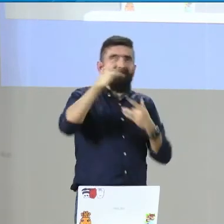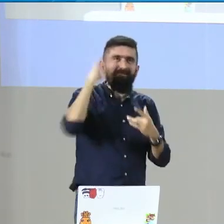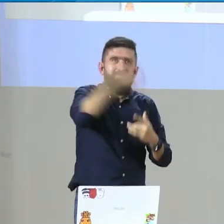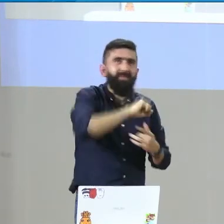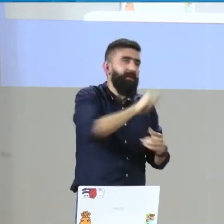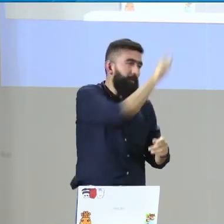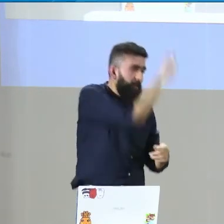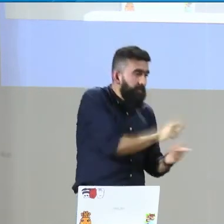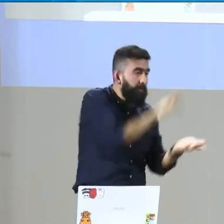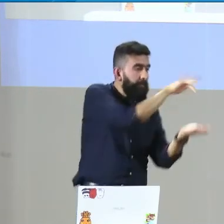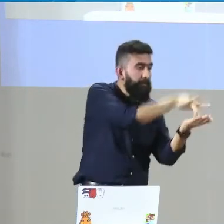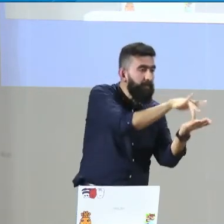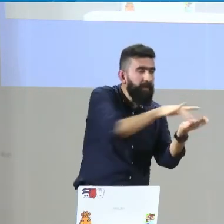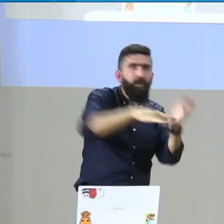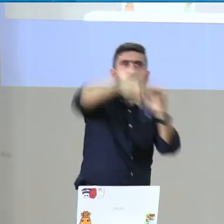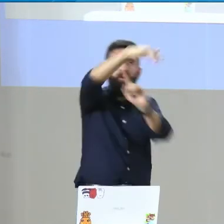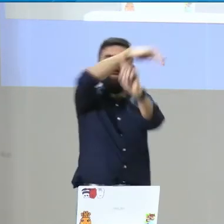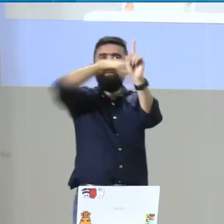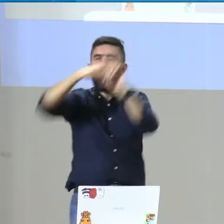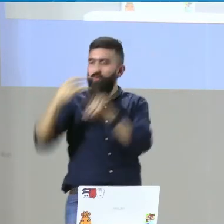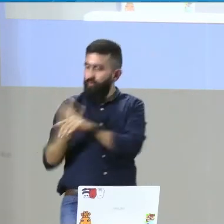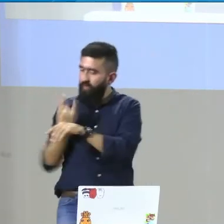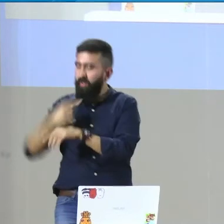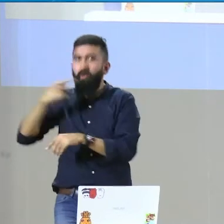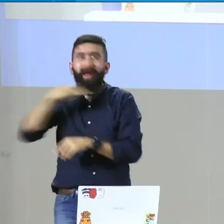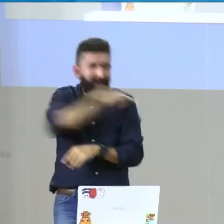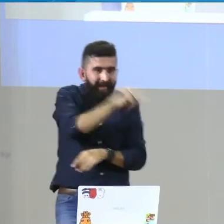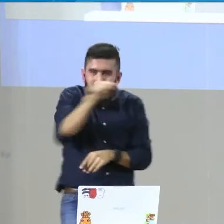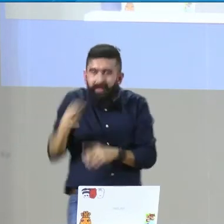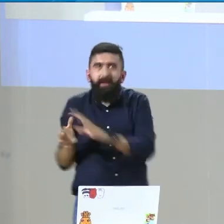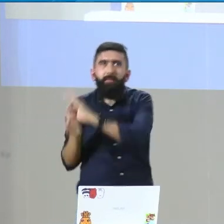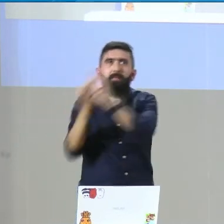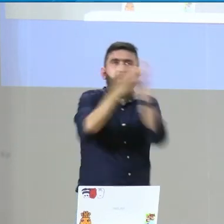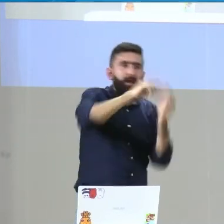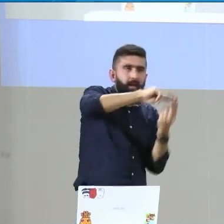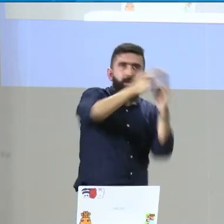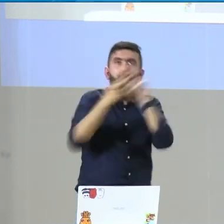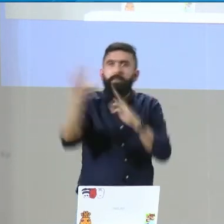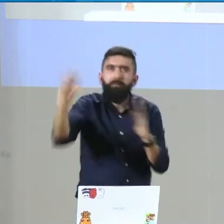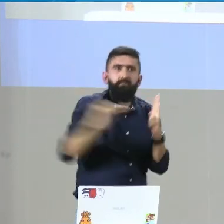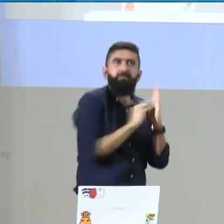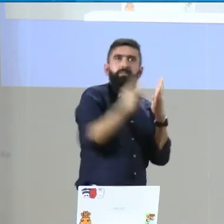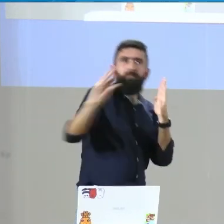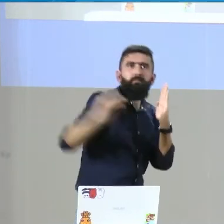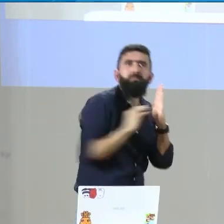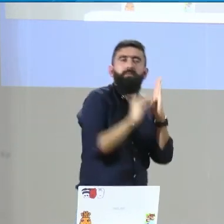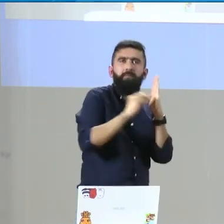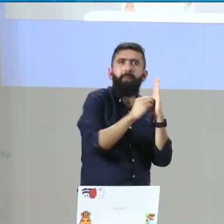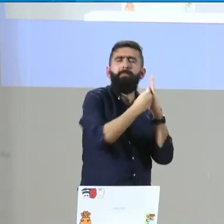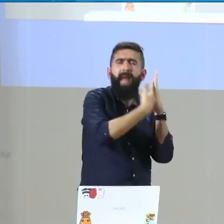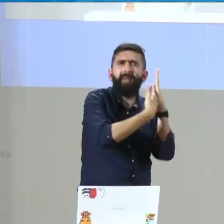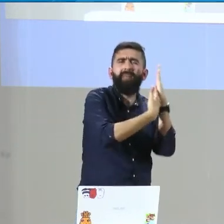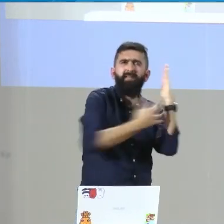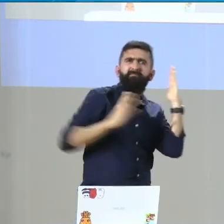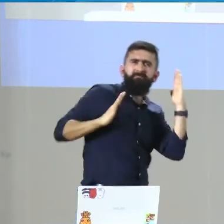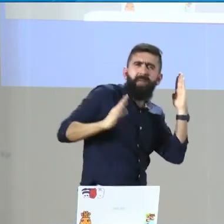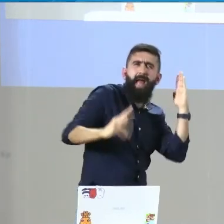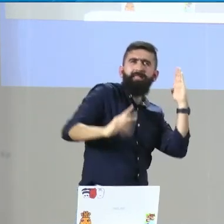que queremos saber en los diferentes contextos, de manera presencial, cómo hace la participación la persona sorda en estos contextos y